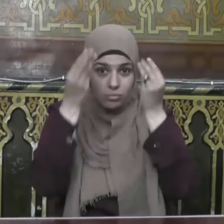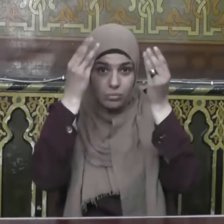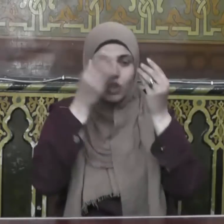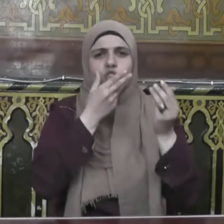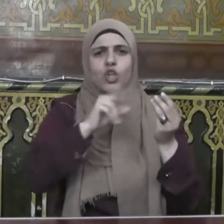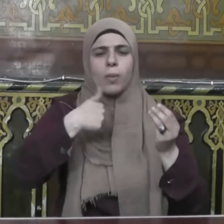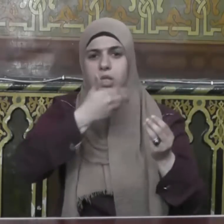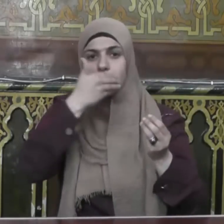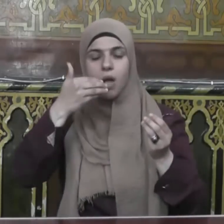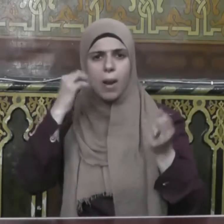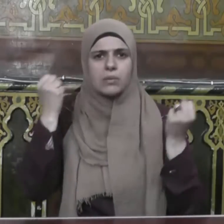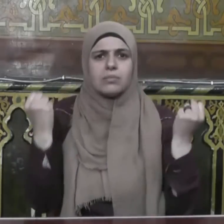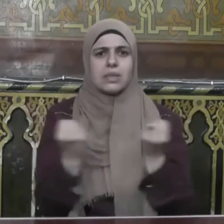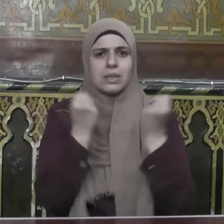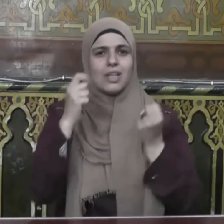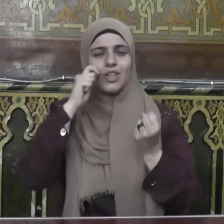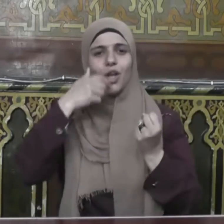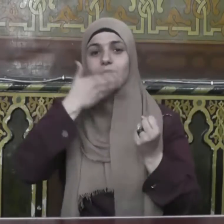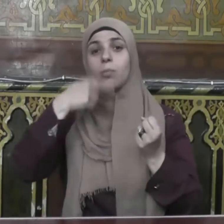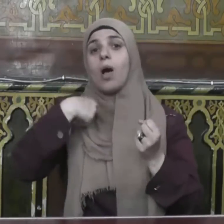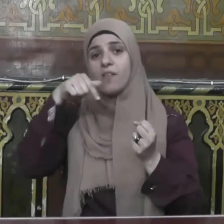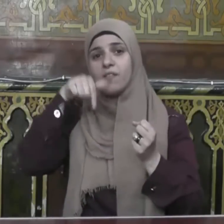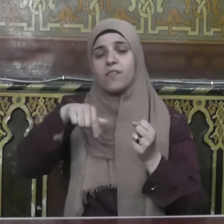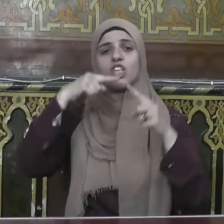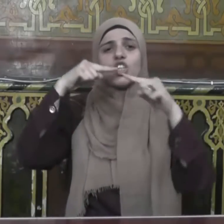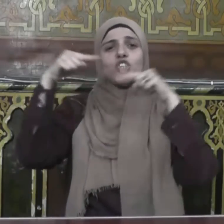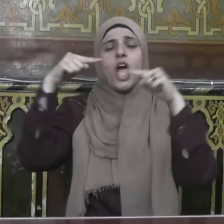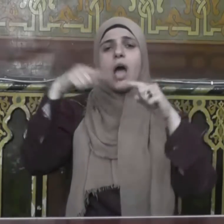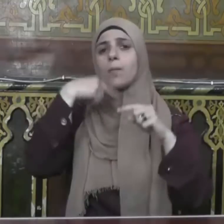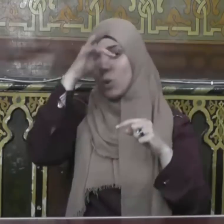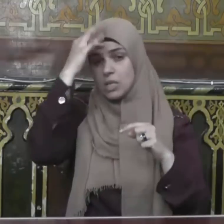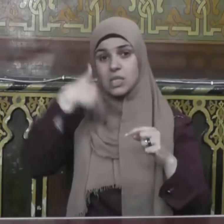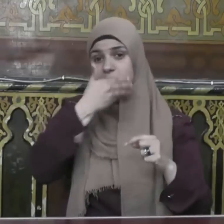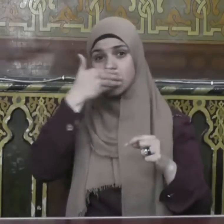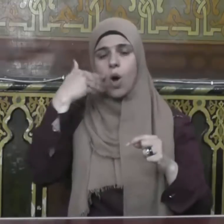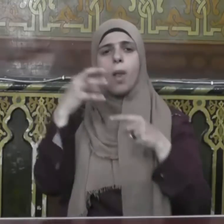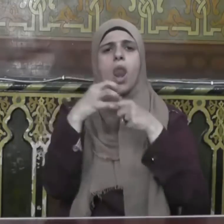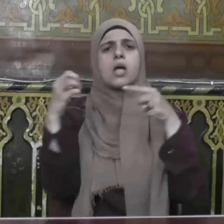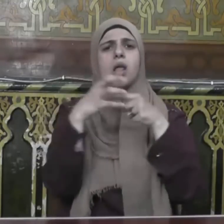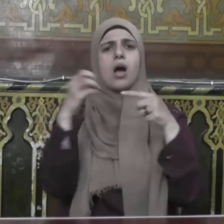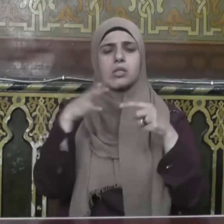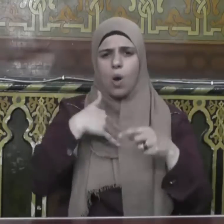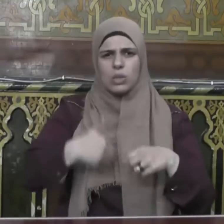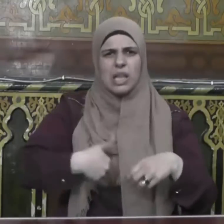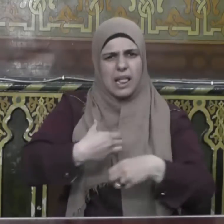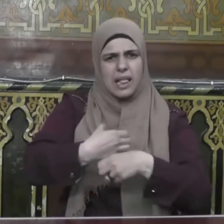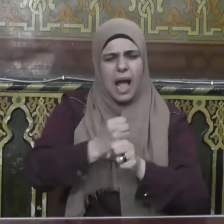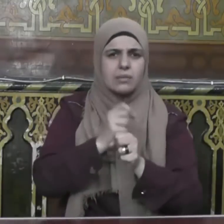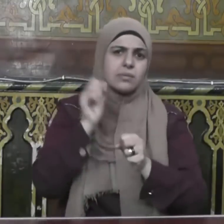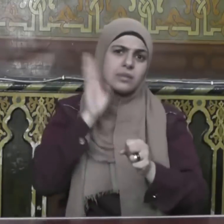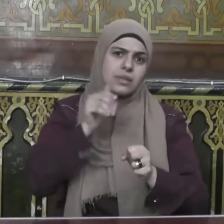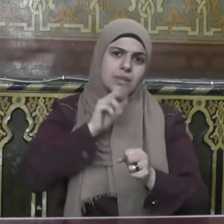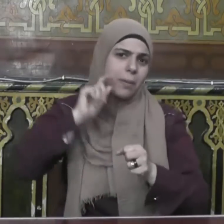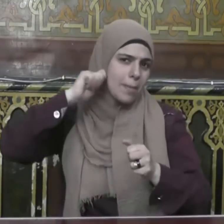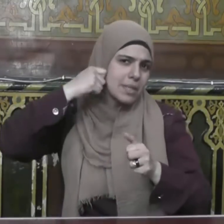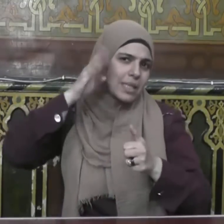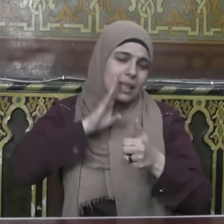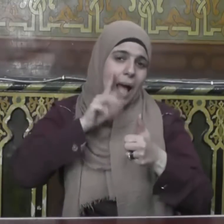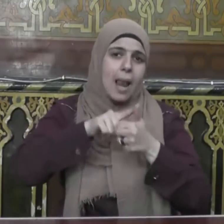أحمد شوقي الصوم حرمان مشروع وتأديب بالجوع وخشوع لله وخضوع